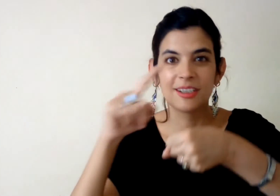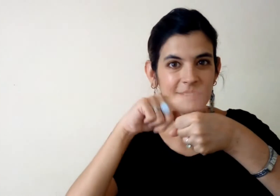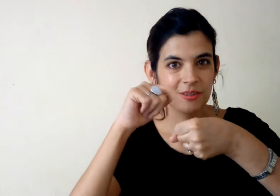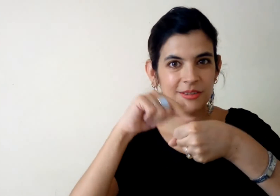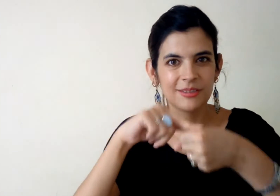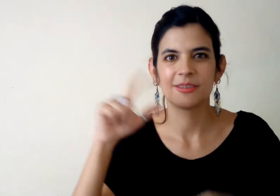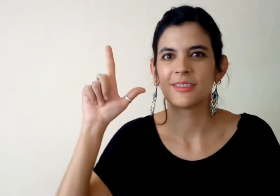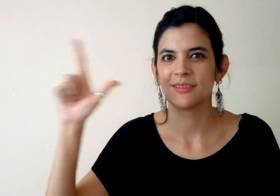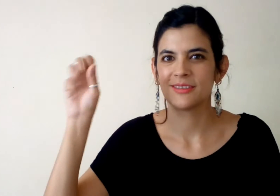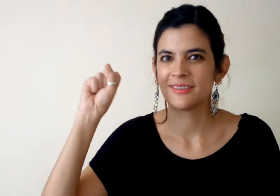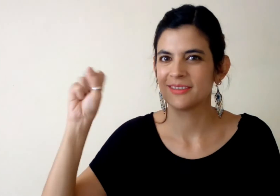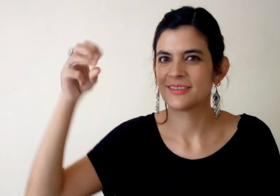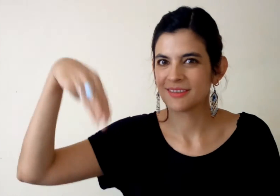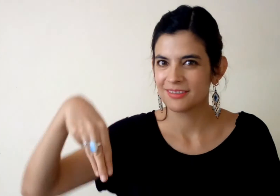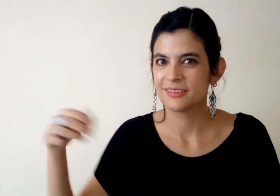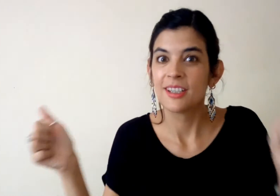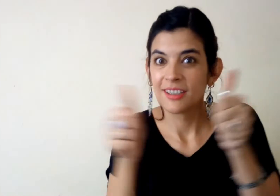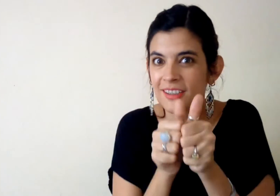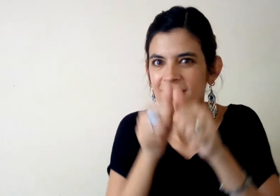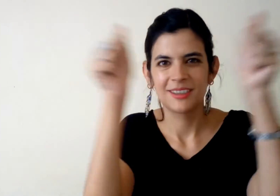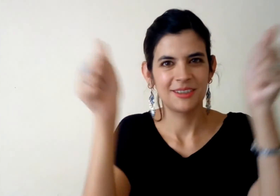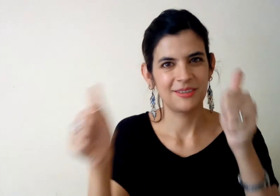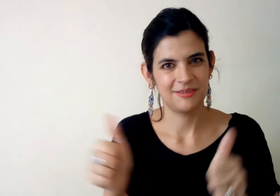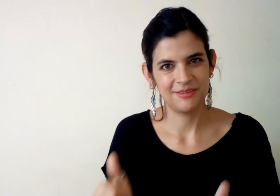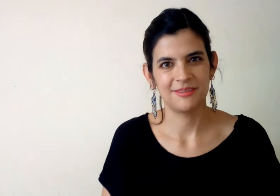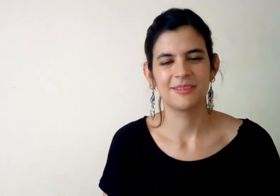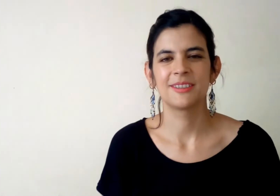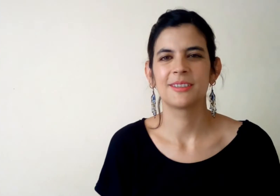lengua de señas mexicanas a través de una obra artística.